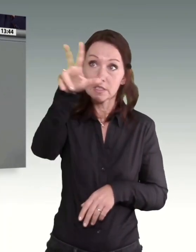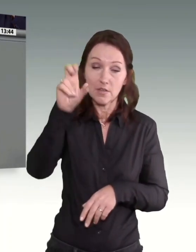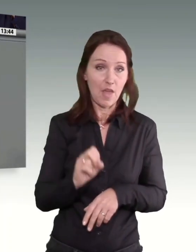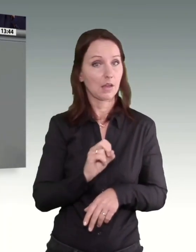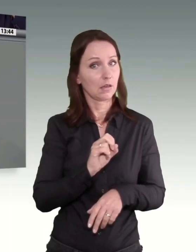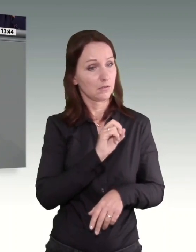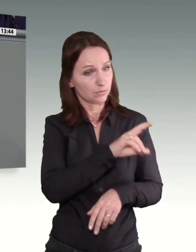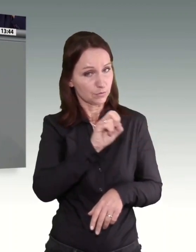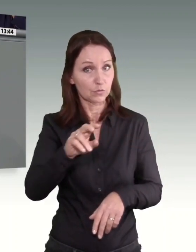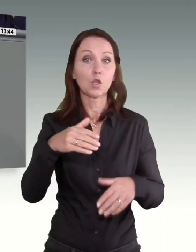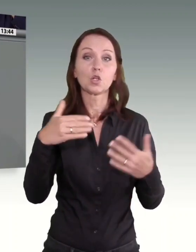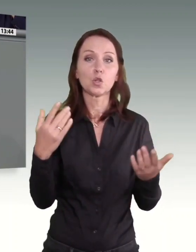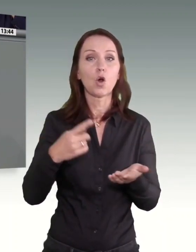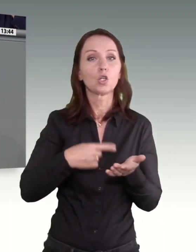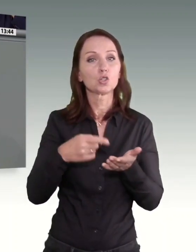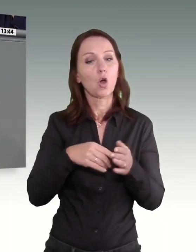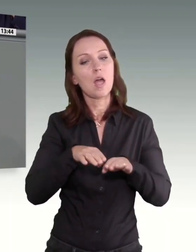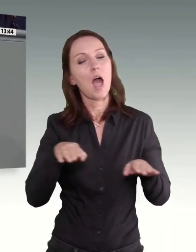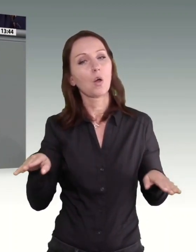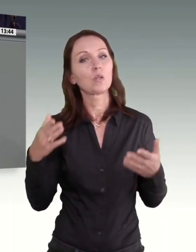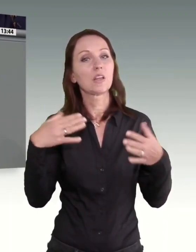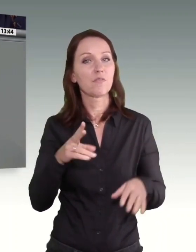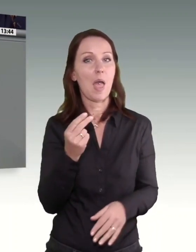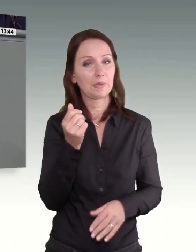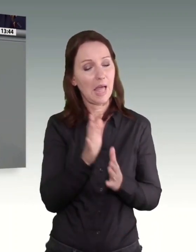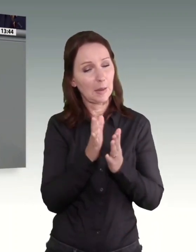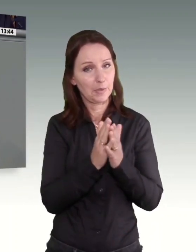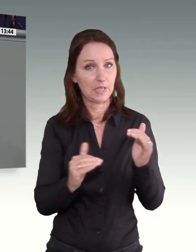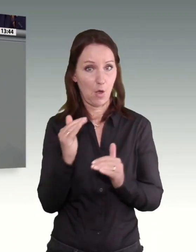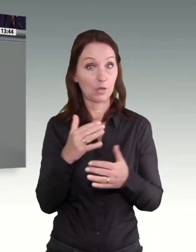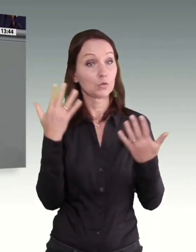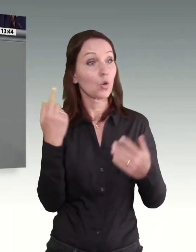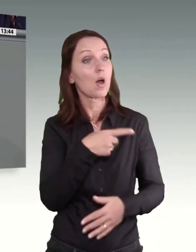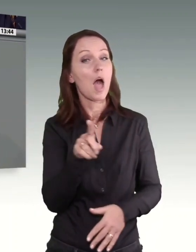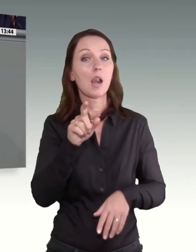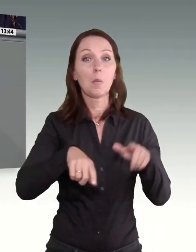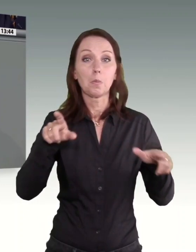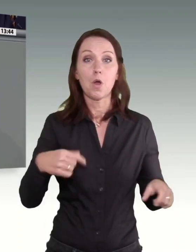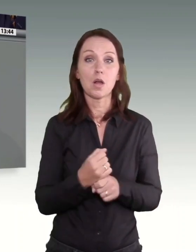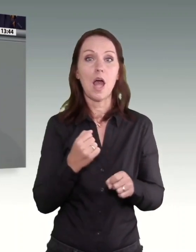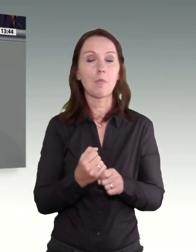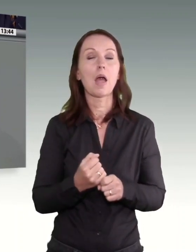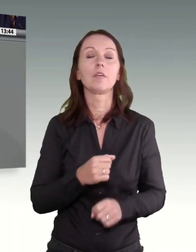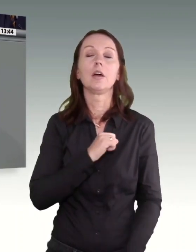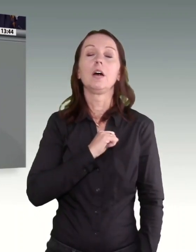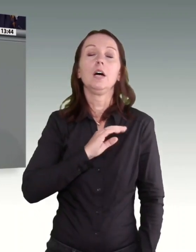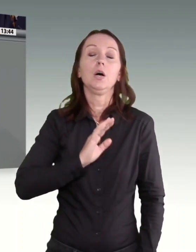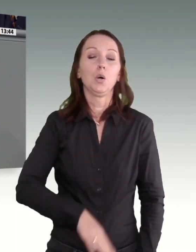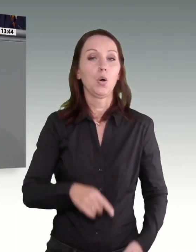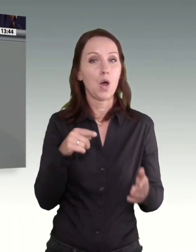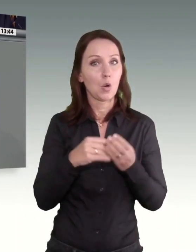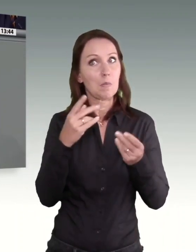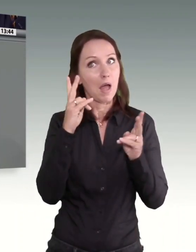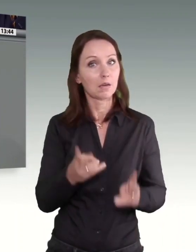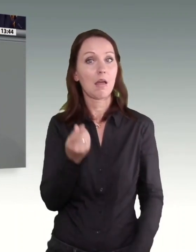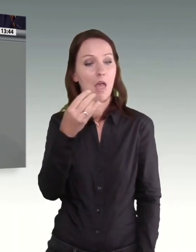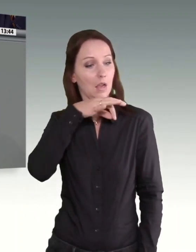Steuergrundfreibetrag. Das lässt die Herzen aller arbeitenden Bürger höher schlagen, weil sie es am dickeren Portemonnaie spüren. Sie